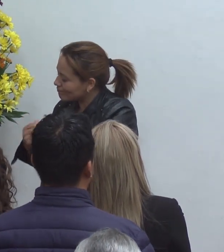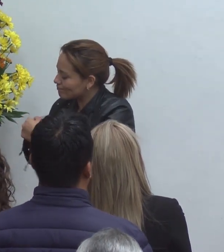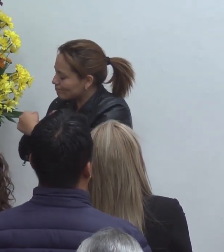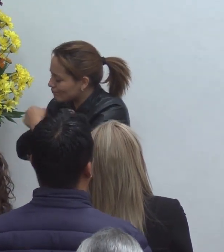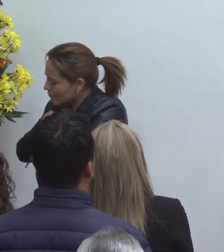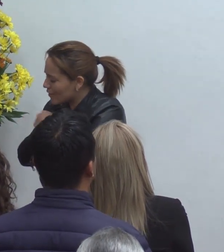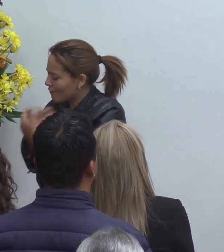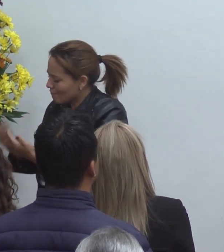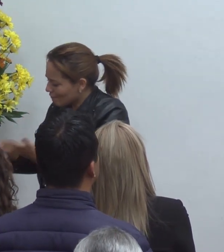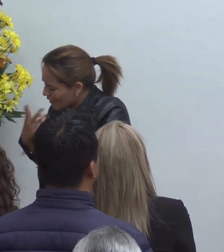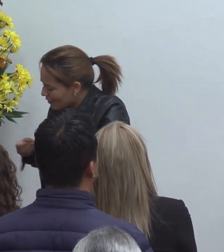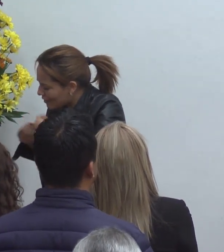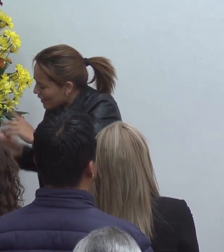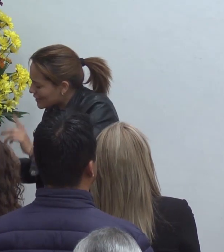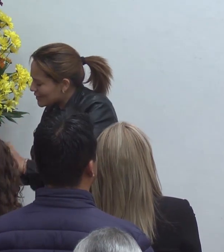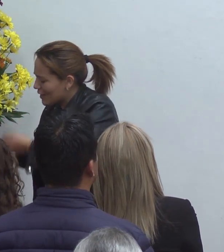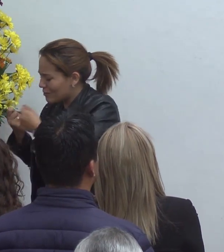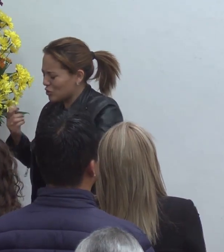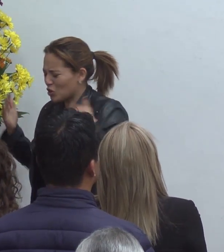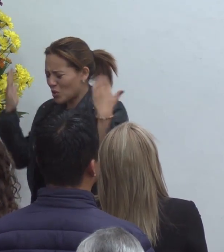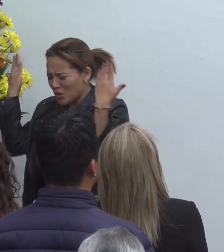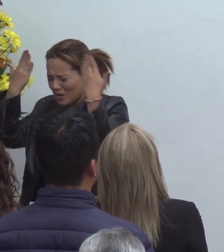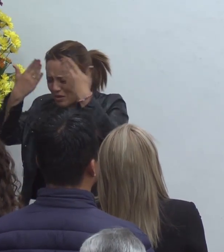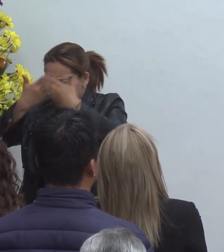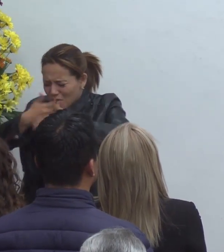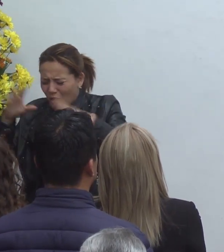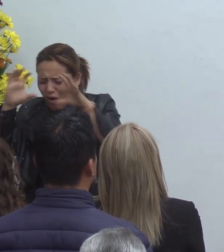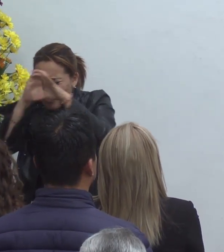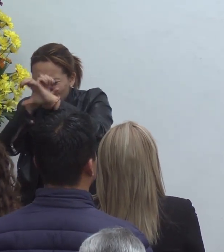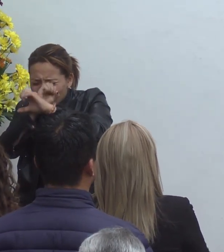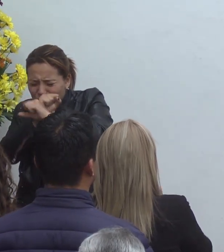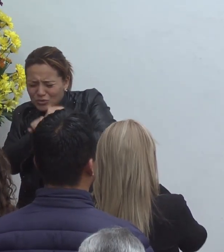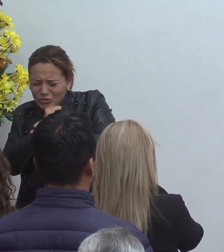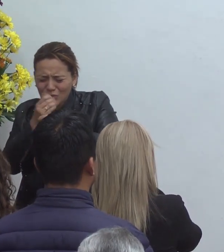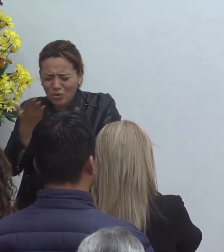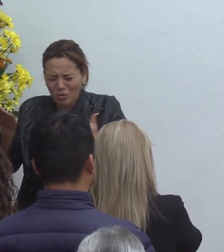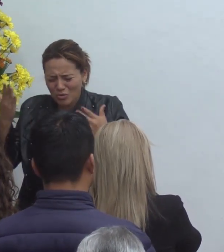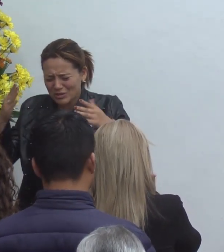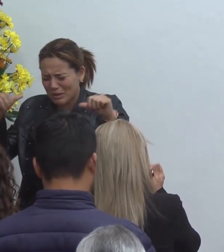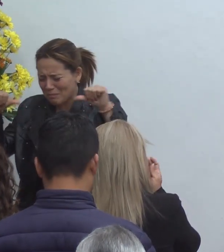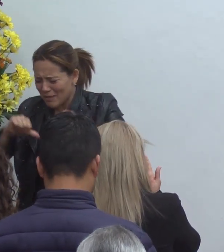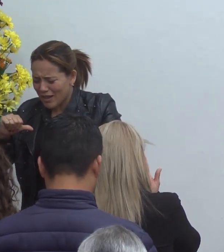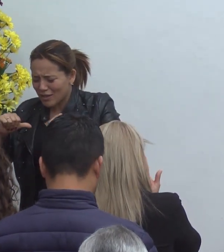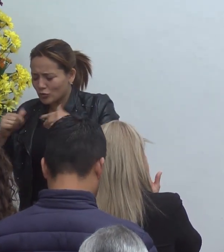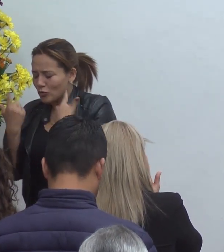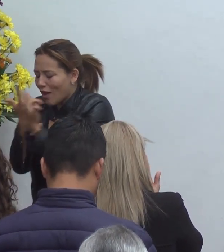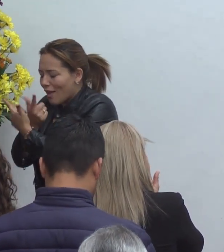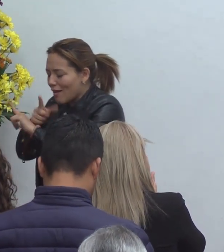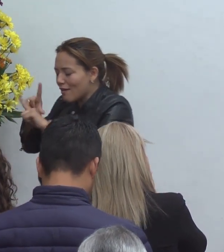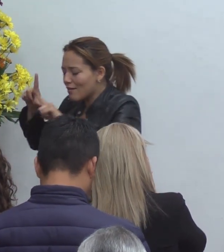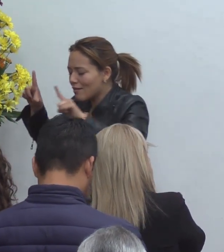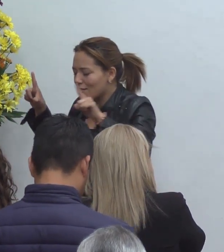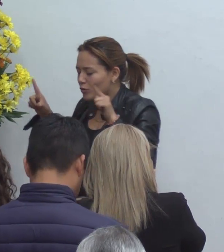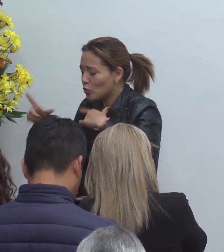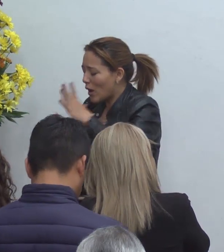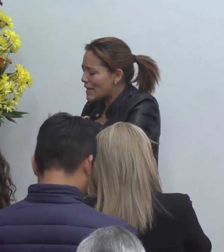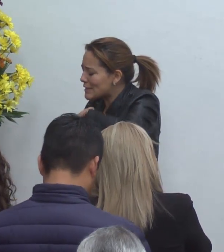a los que estábamos en prisiones de oscuridad señor y no solamente nos libraste sino que nos colocas tu espíritu dentro de